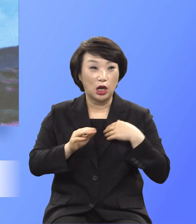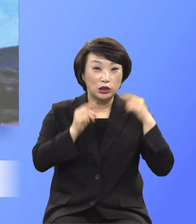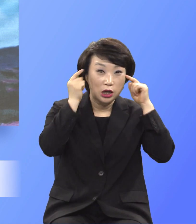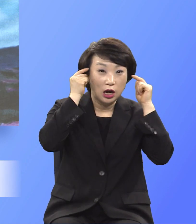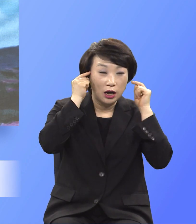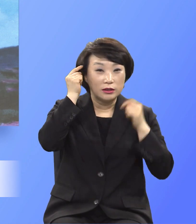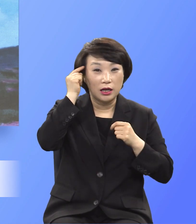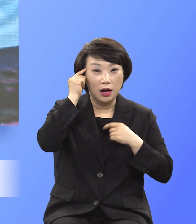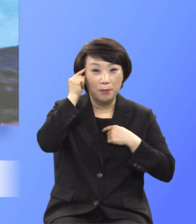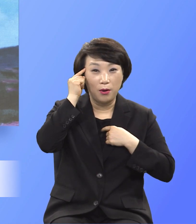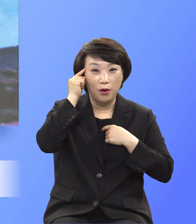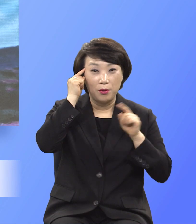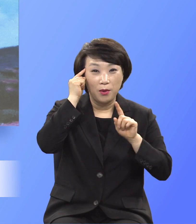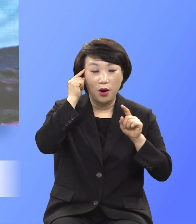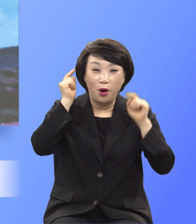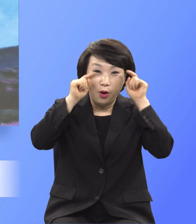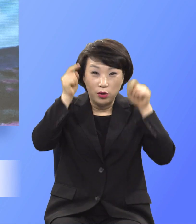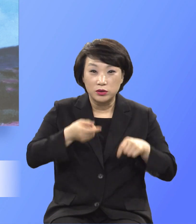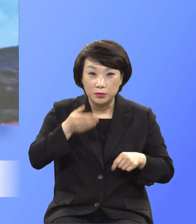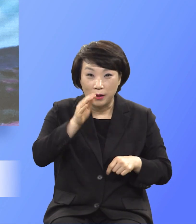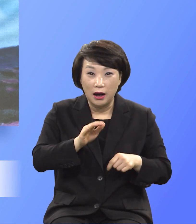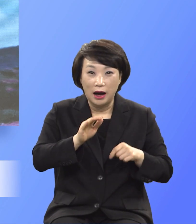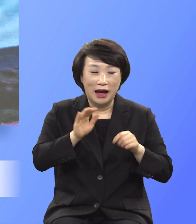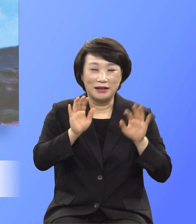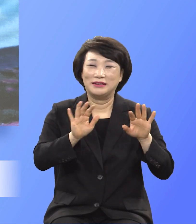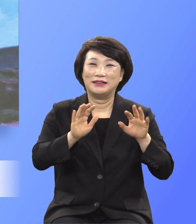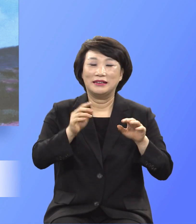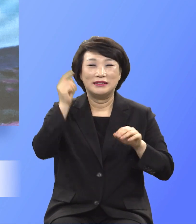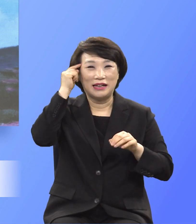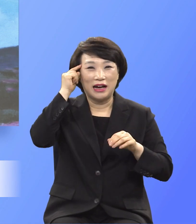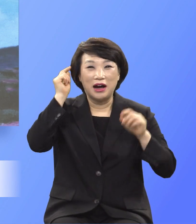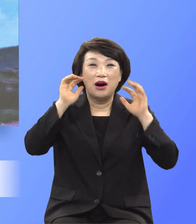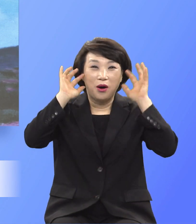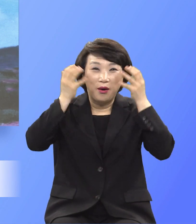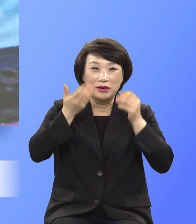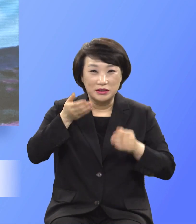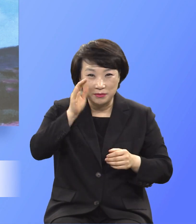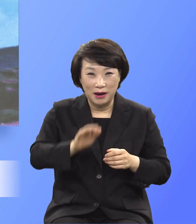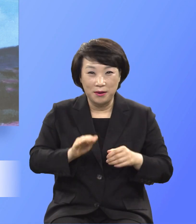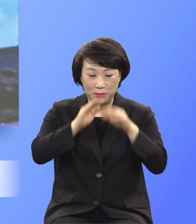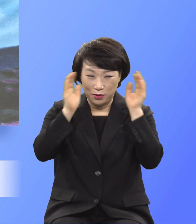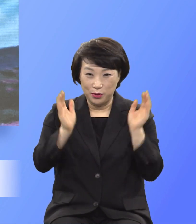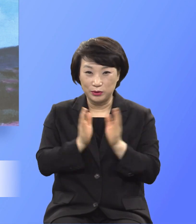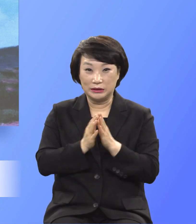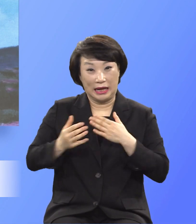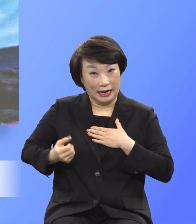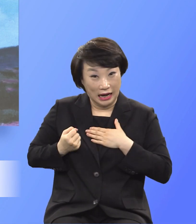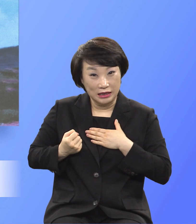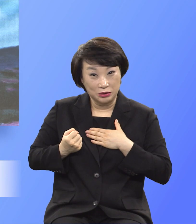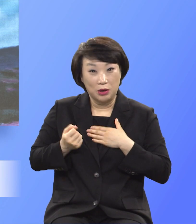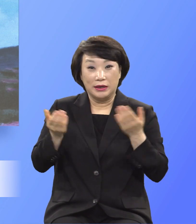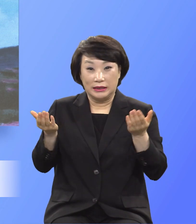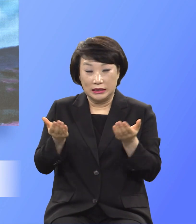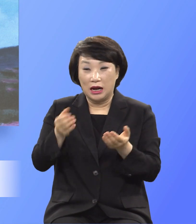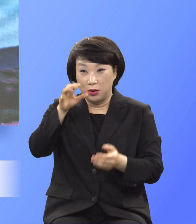다 내가 가지고 하나님이 이루시는 일터가 되게 했으면